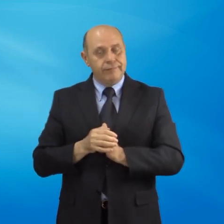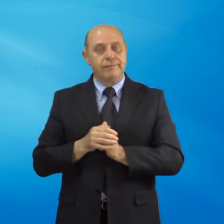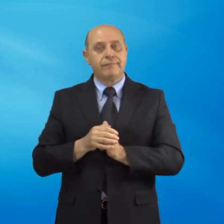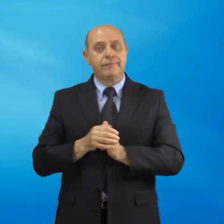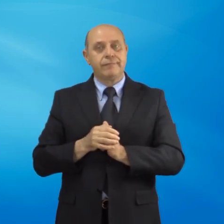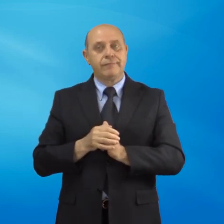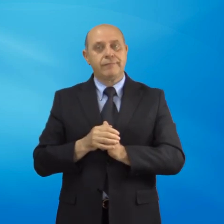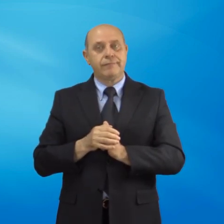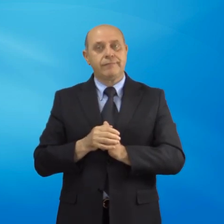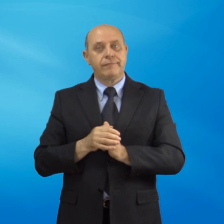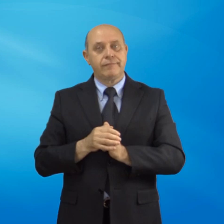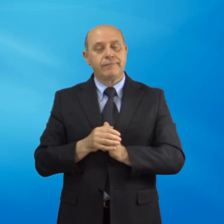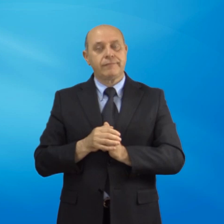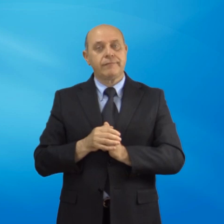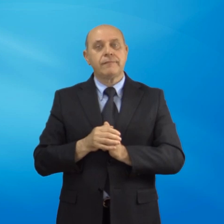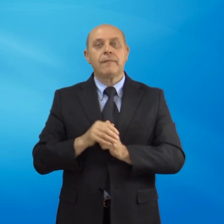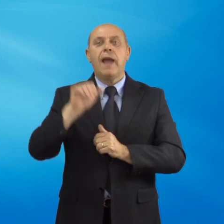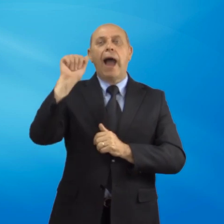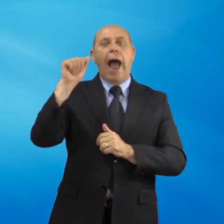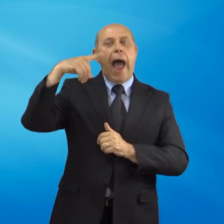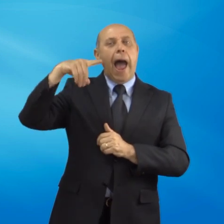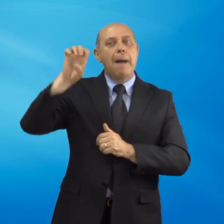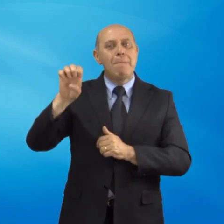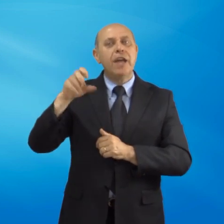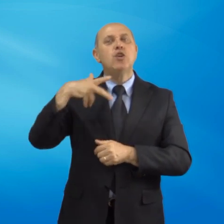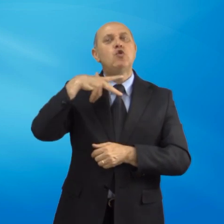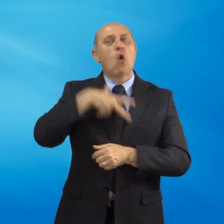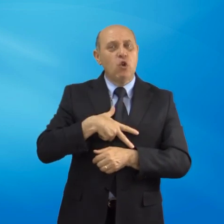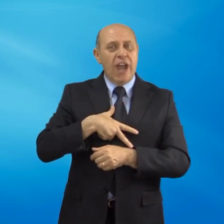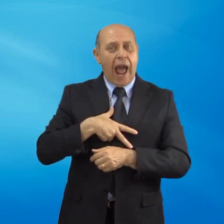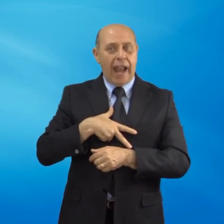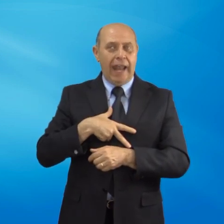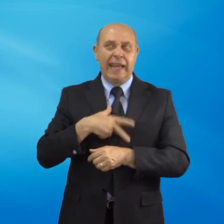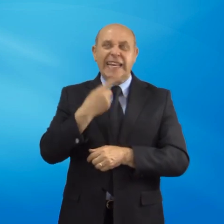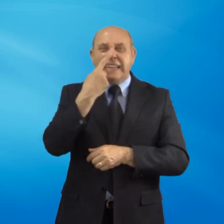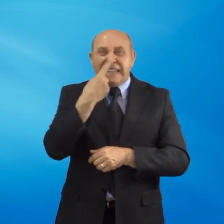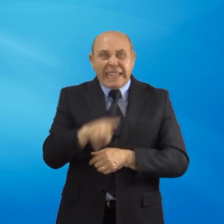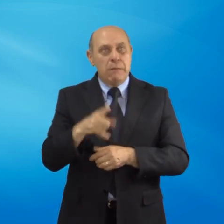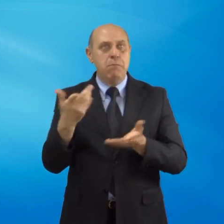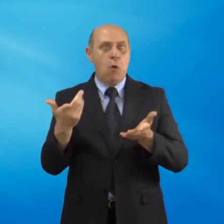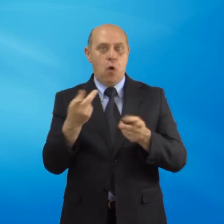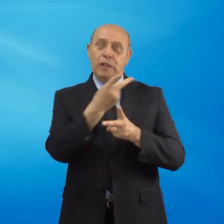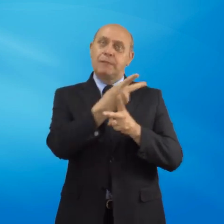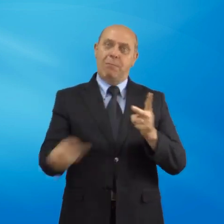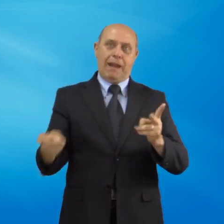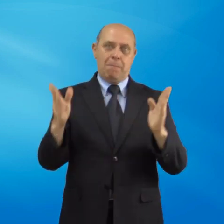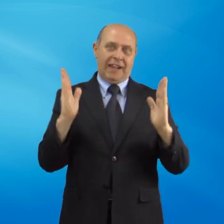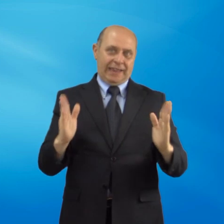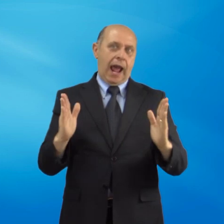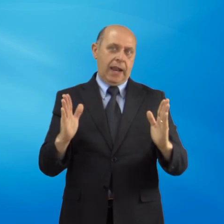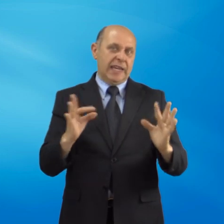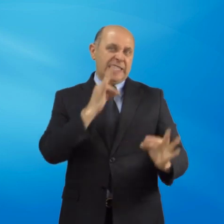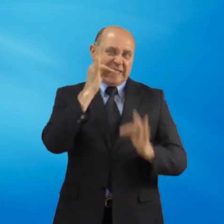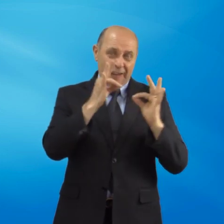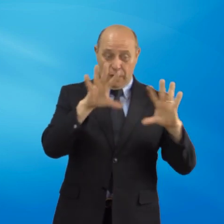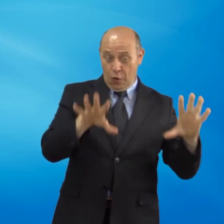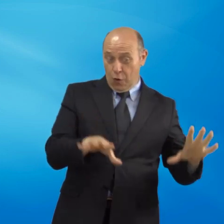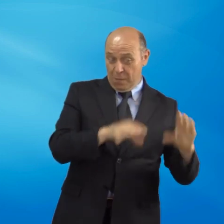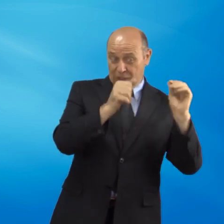L'APE sociale è una misura sperimentale, significa che sarà in vicore dal 1 maggio